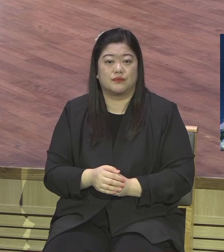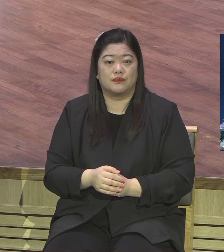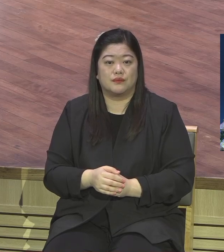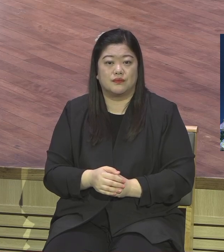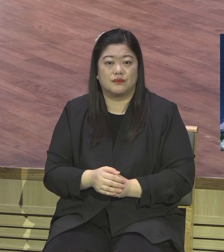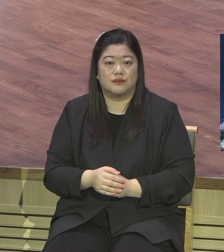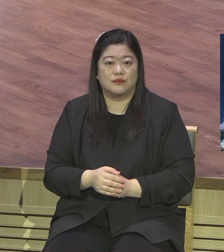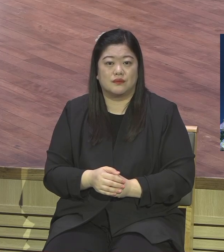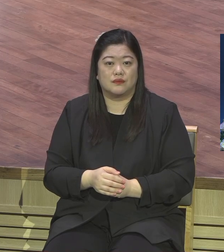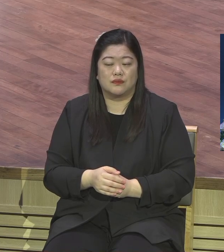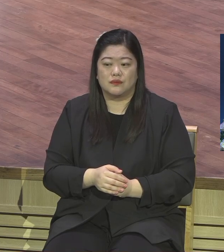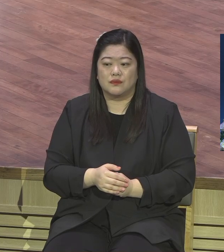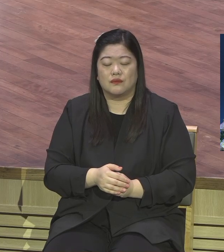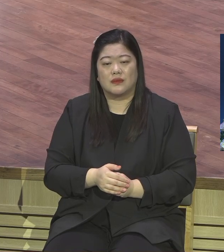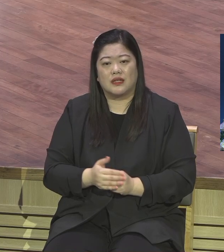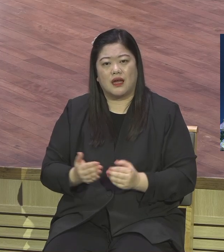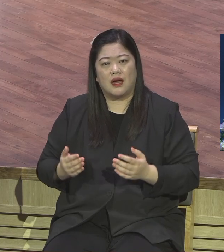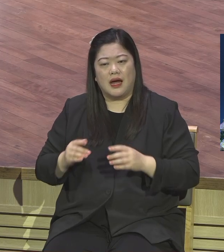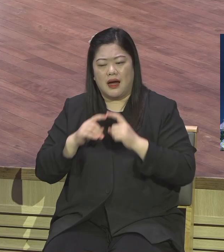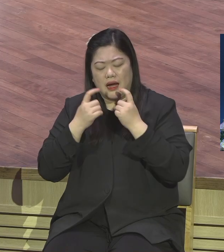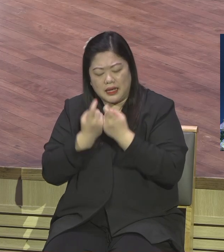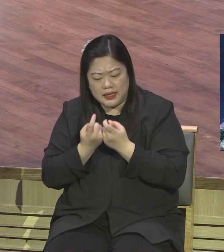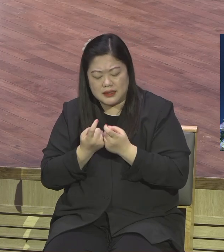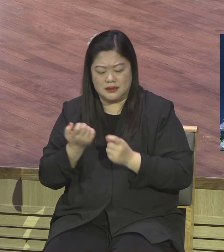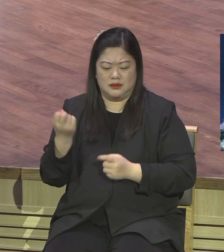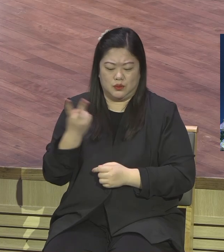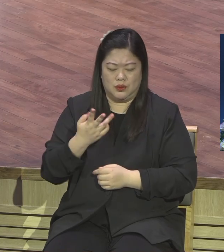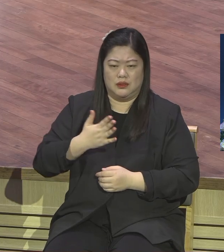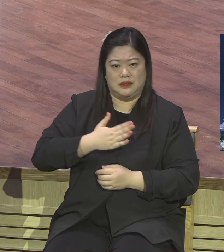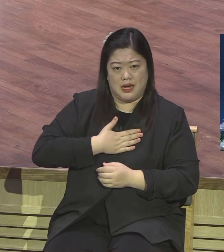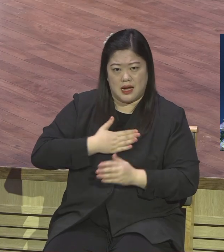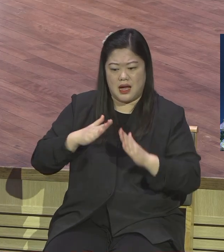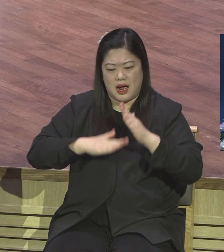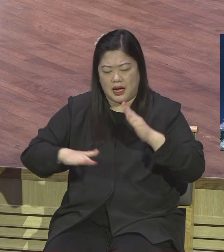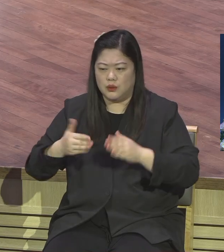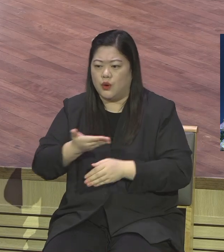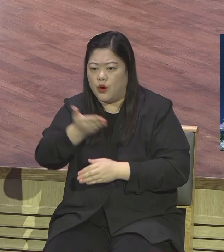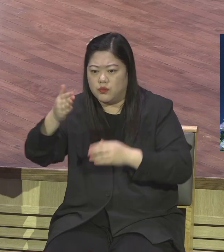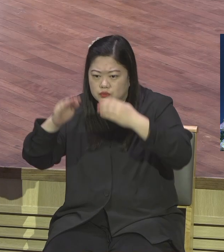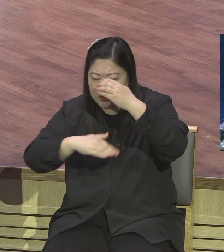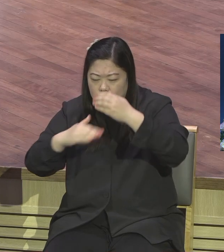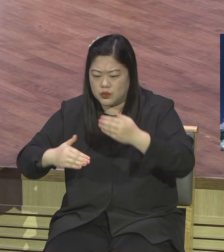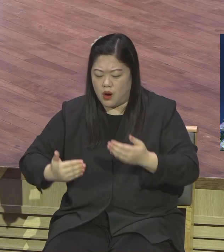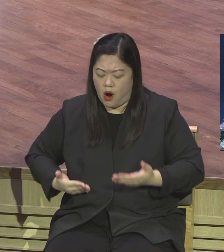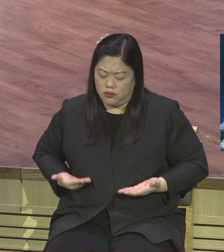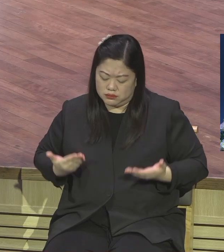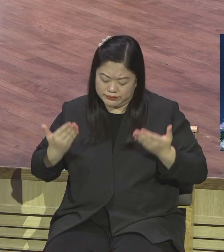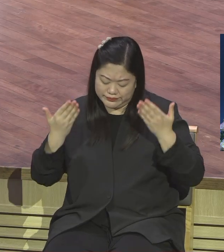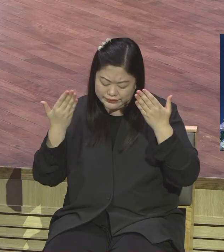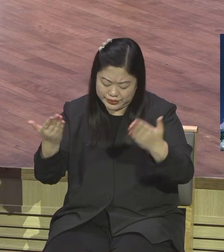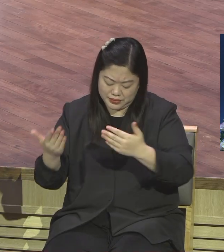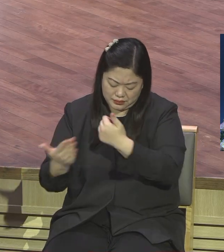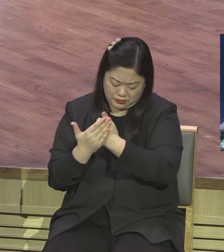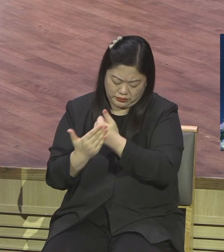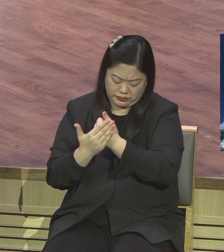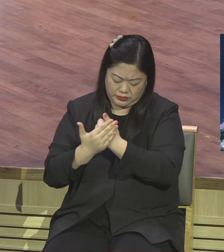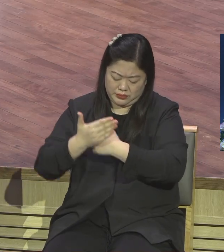헌신을 하는 중심으로 그렇게 헌신해 왔기 때문에 오늘 본당이 세워지고 레인드